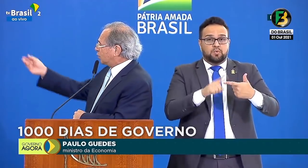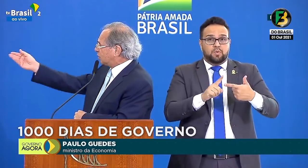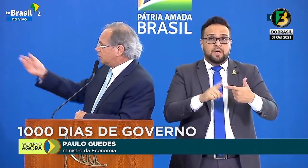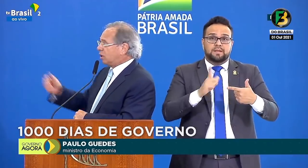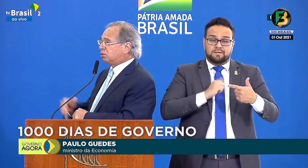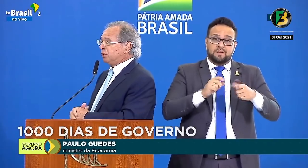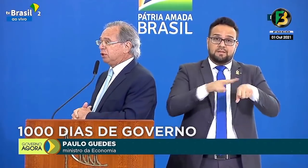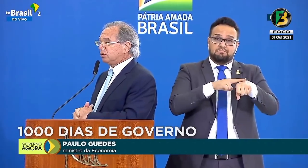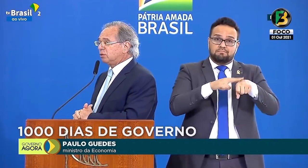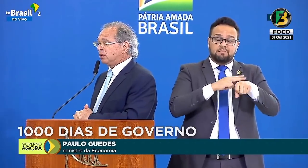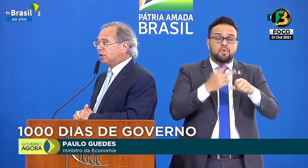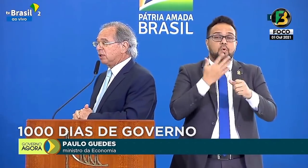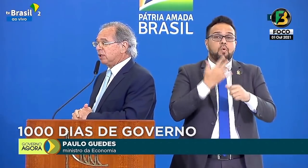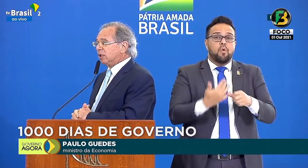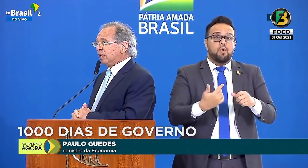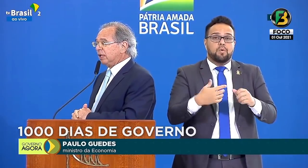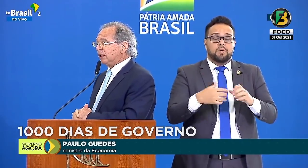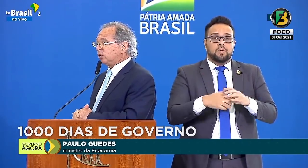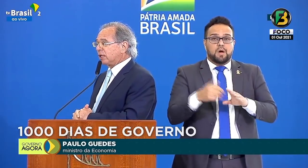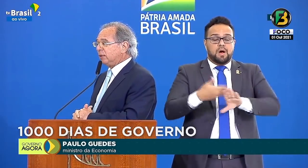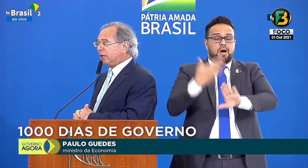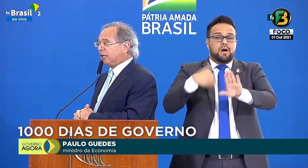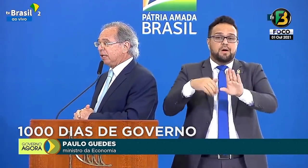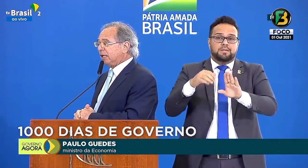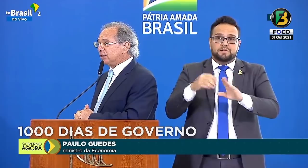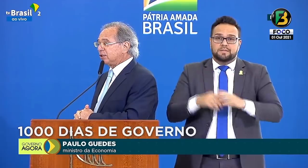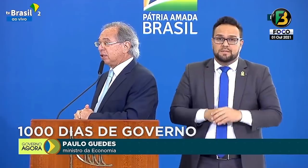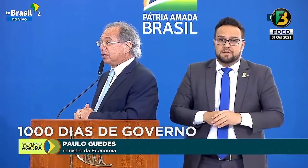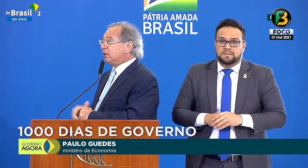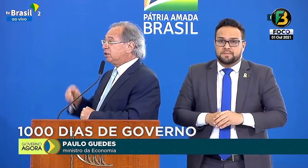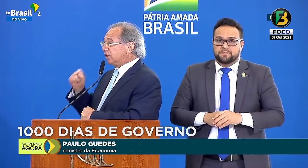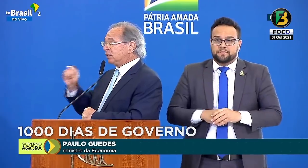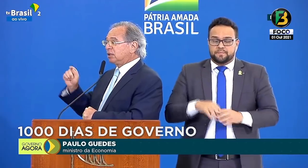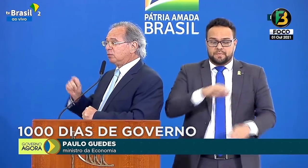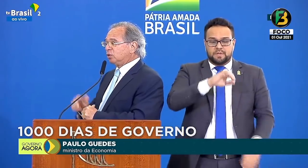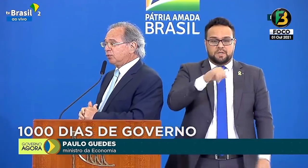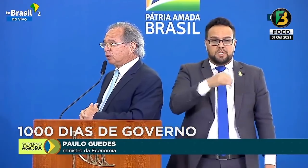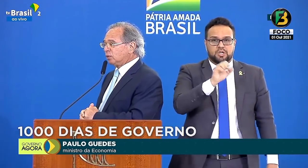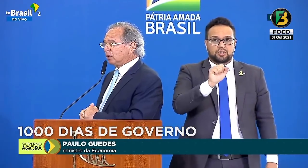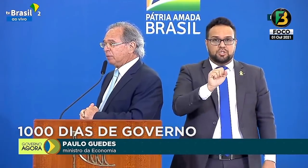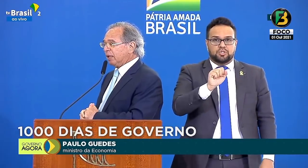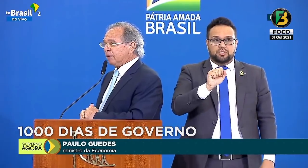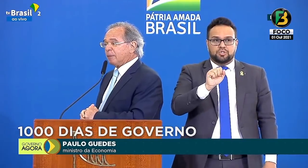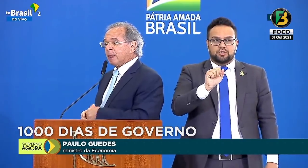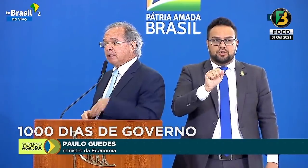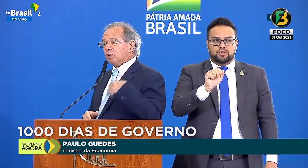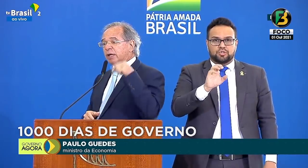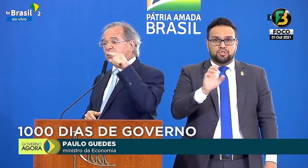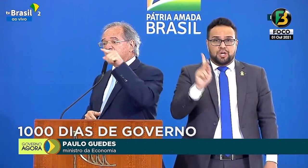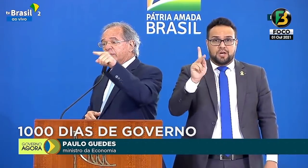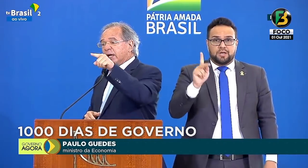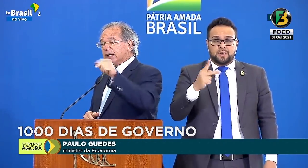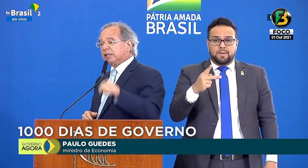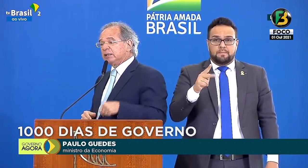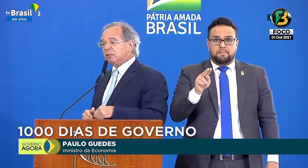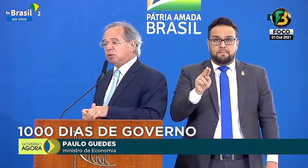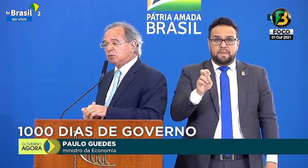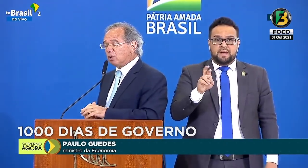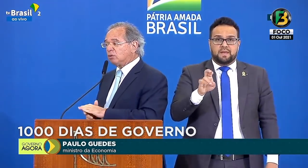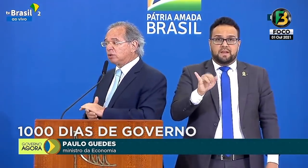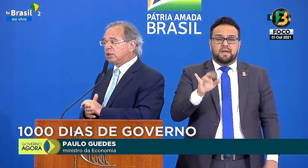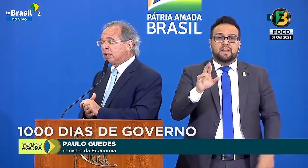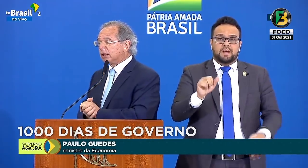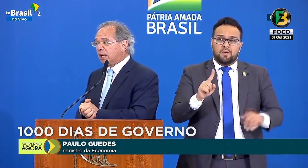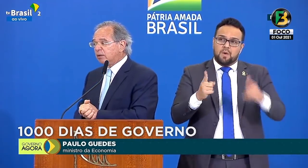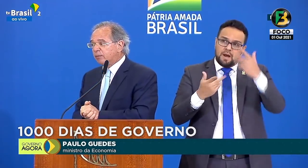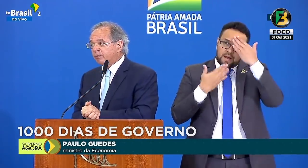Brasil, como disse o nosso ministro Joaquim Pereira Leite, já estamos no futuro também. E eu quero agradecer